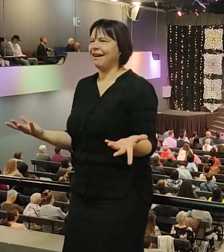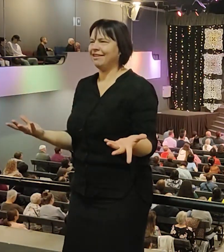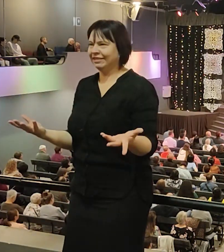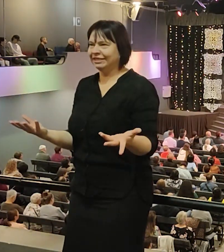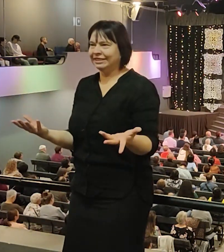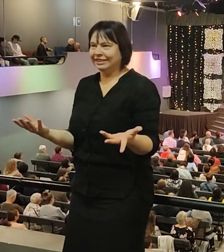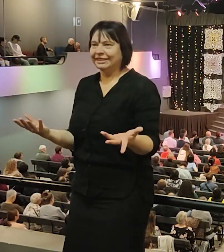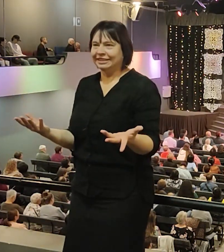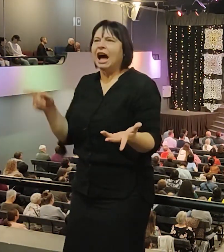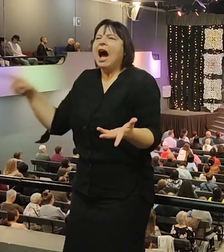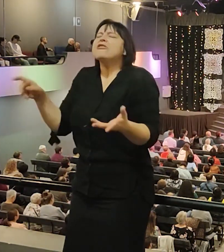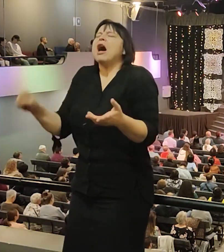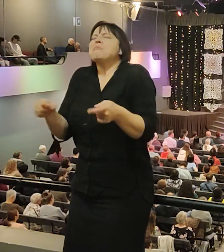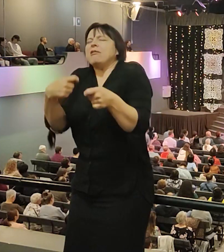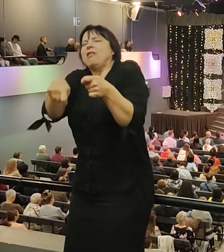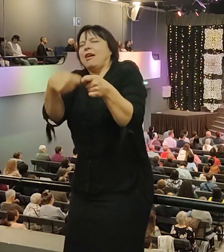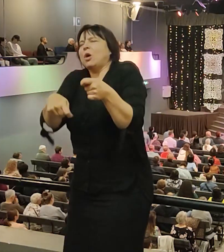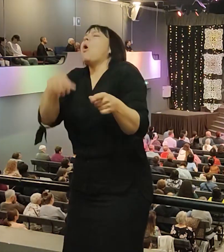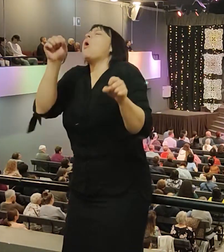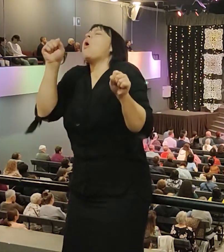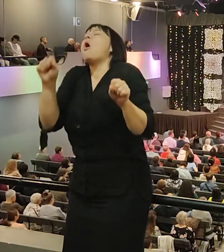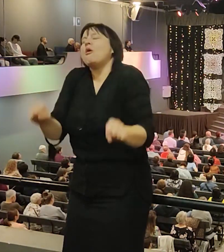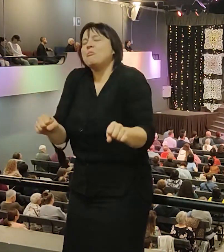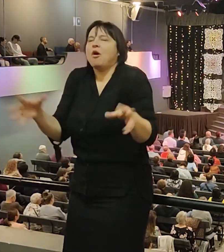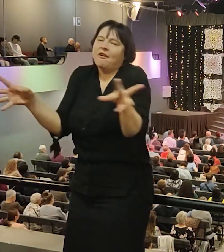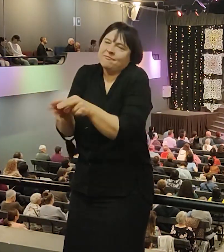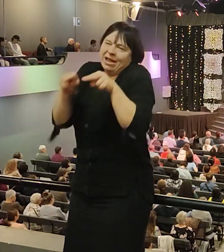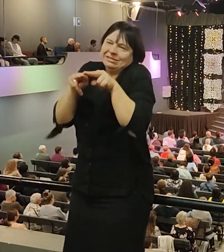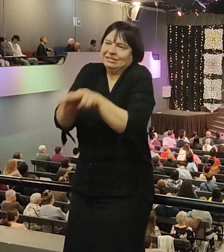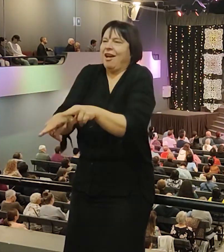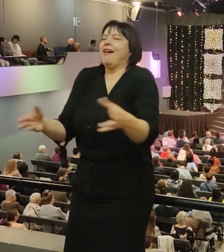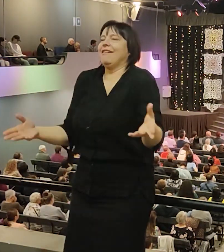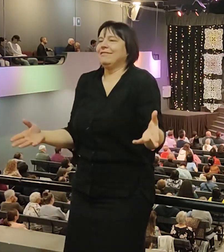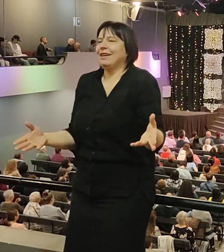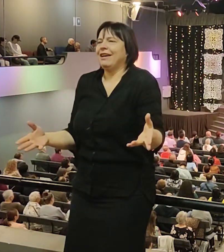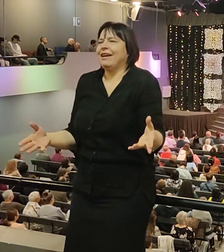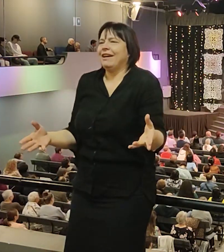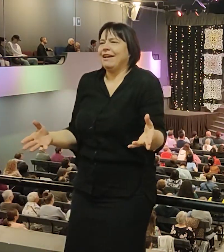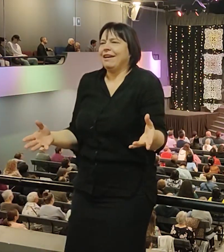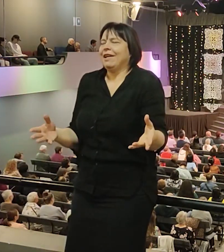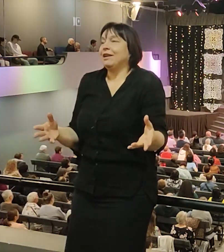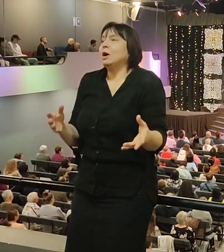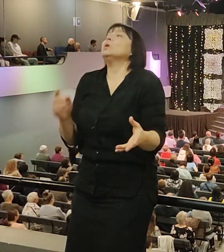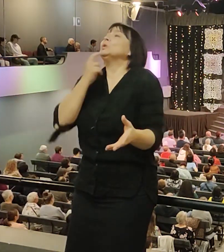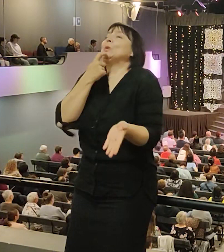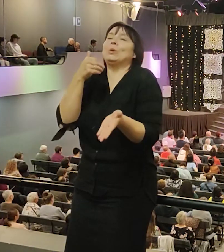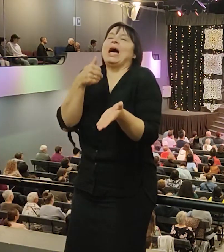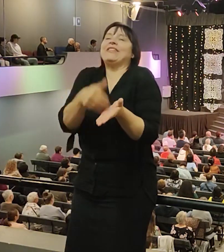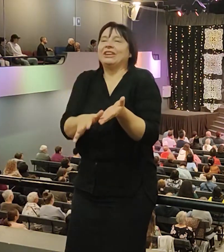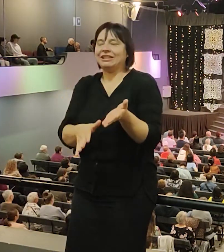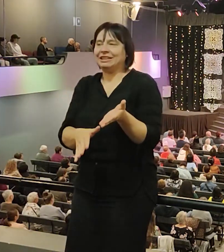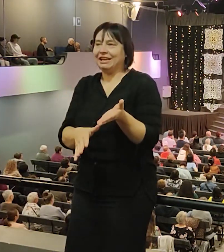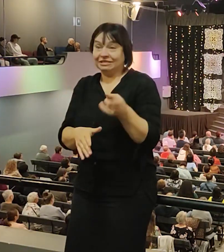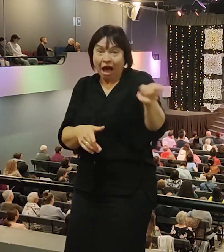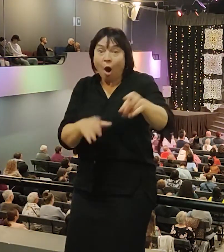с госпожой спать. Получается, предложение изумительно, трудно отказаться. Тем более, его